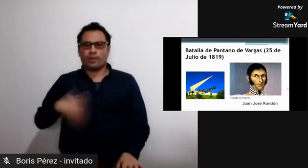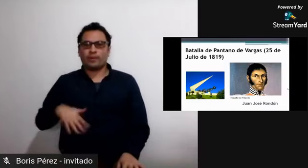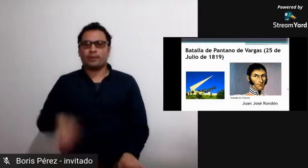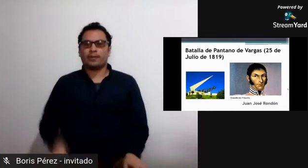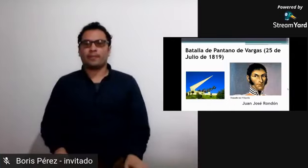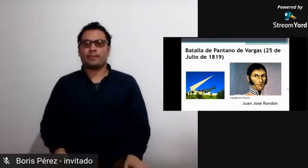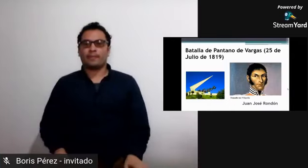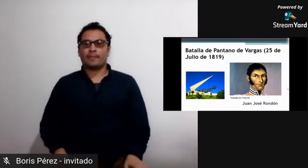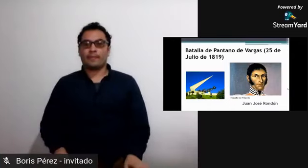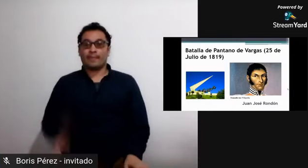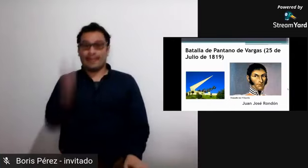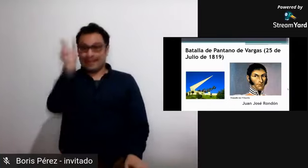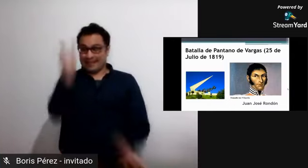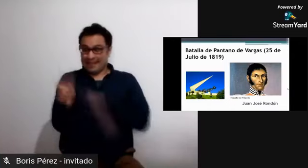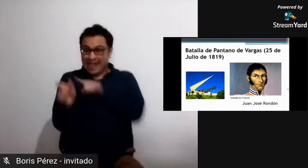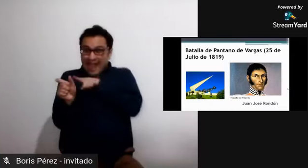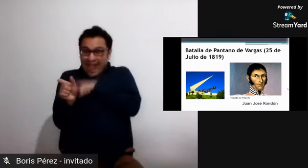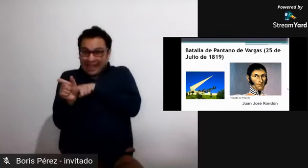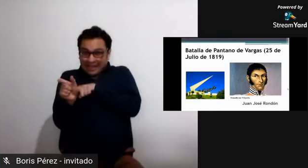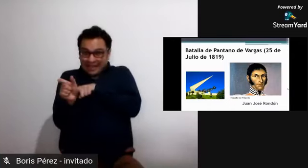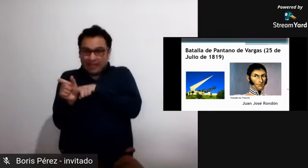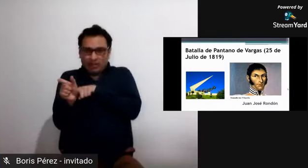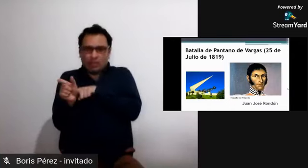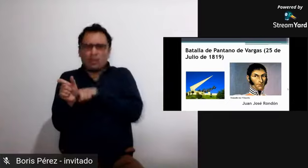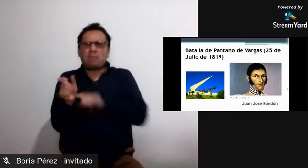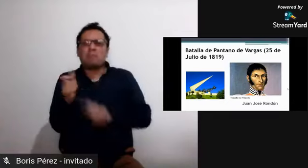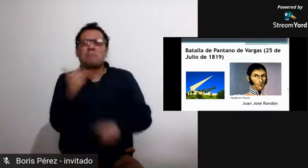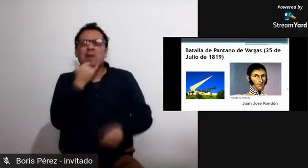un padre blanco, rondón.